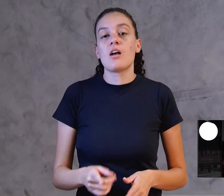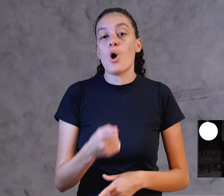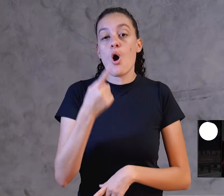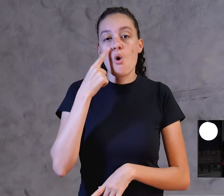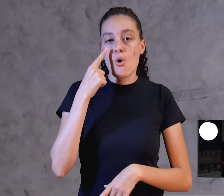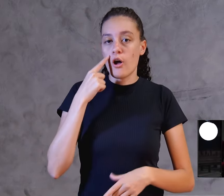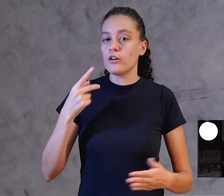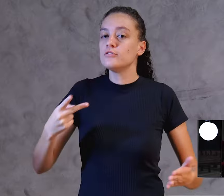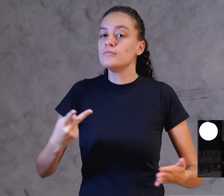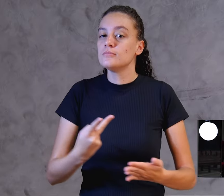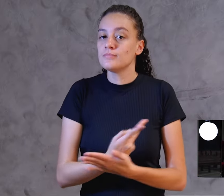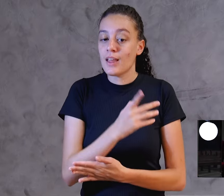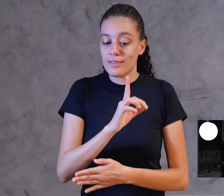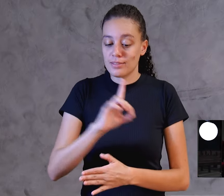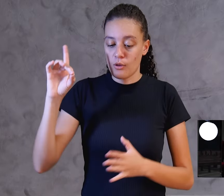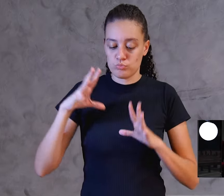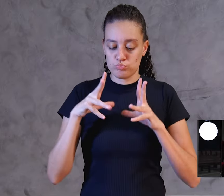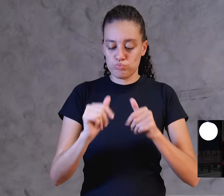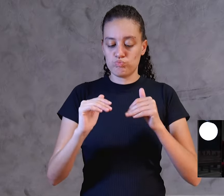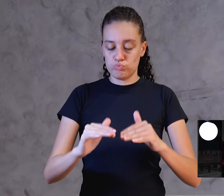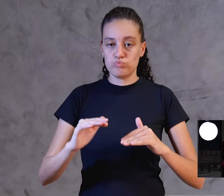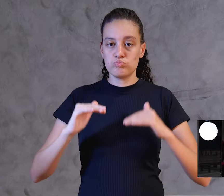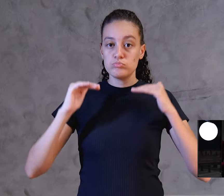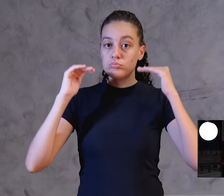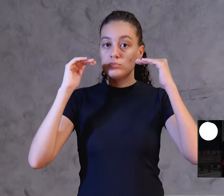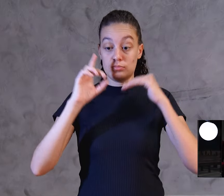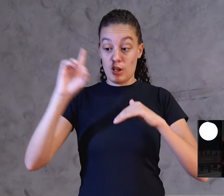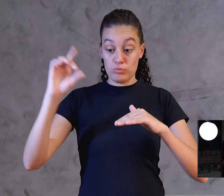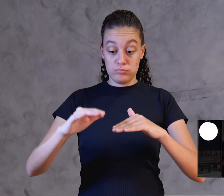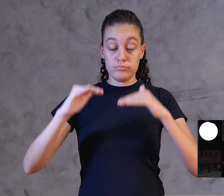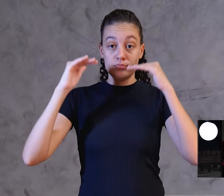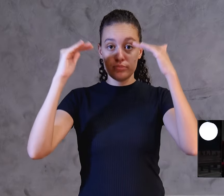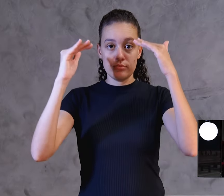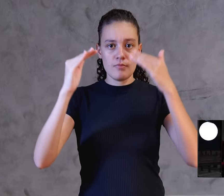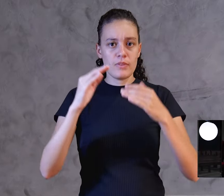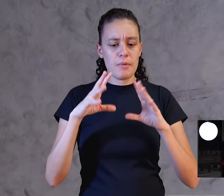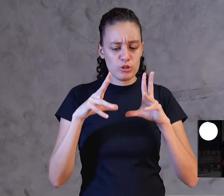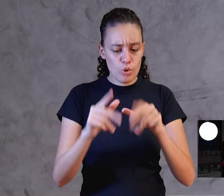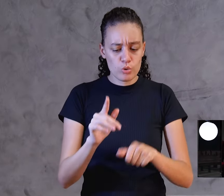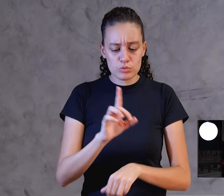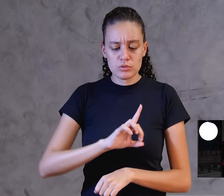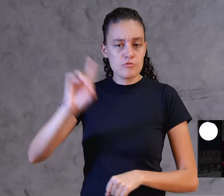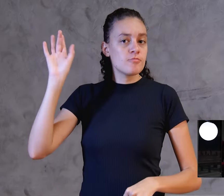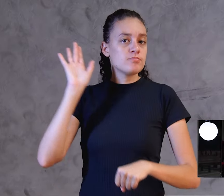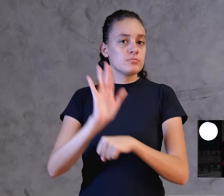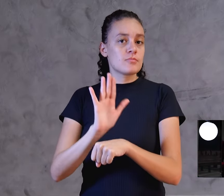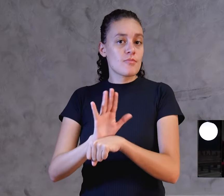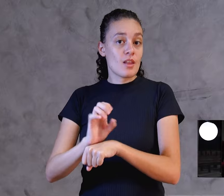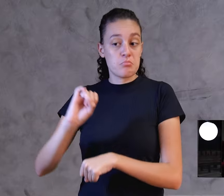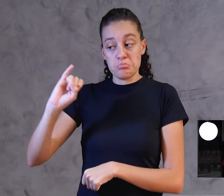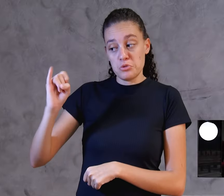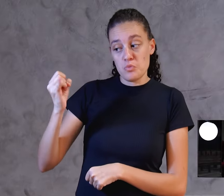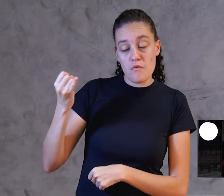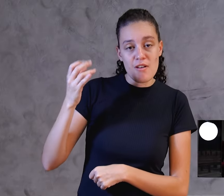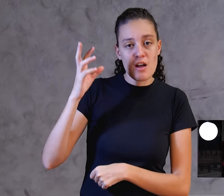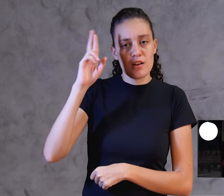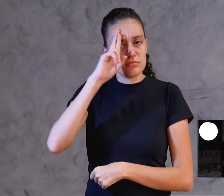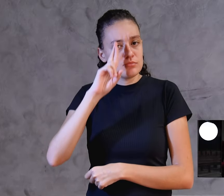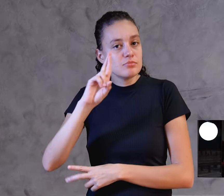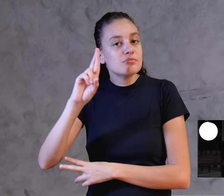Deus sobre todos, Deus por todos, então Jeová, o Senhor, Deus